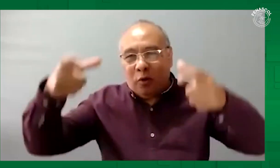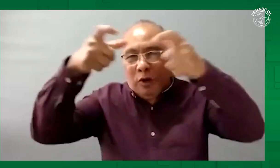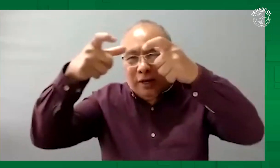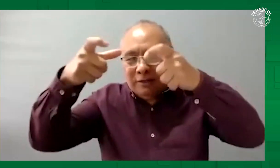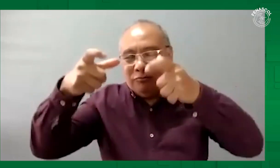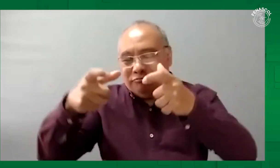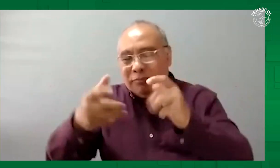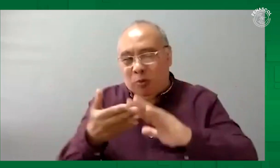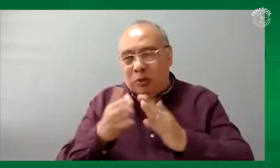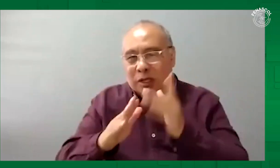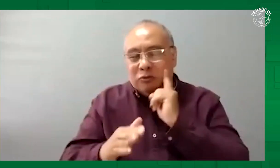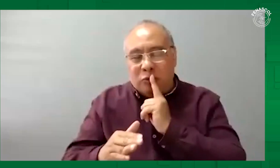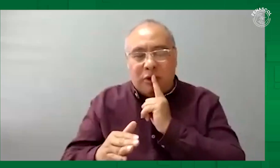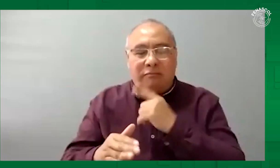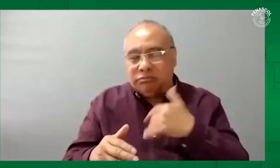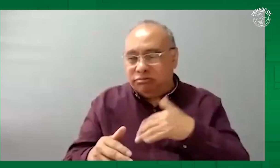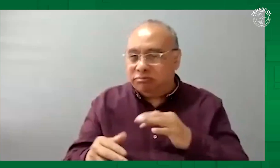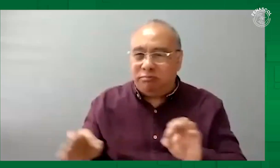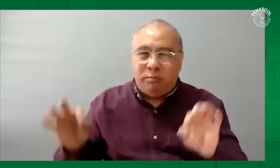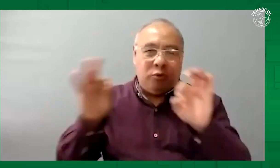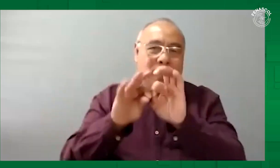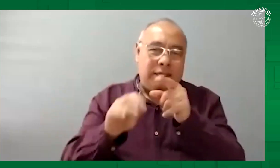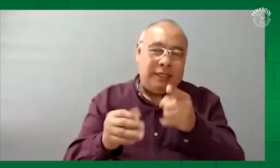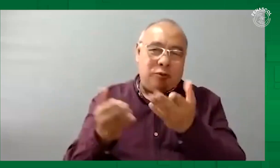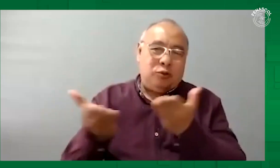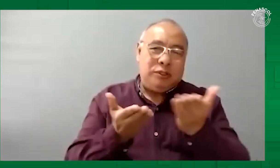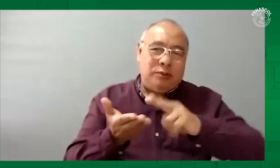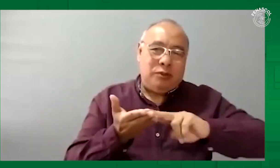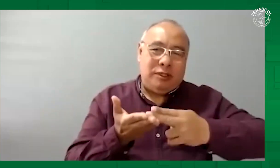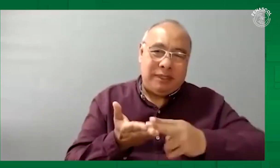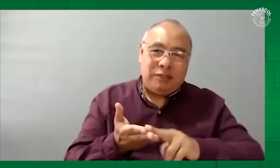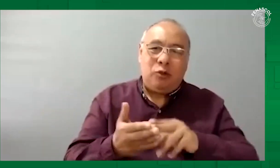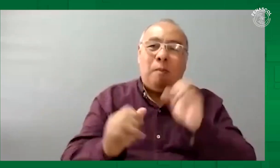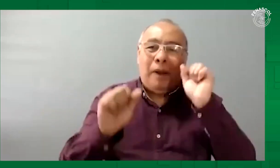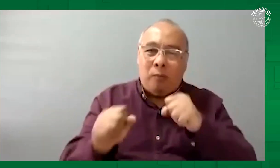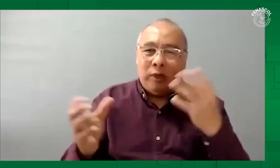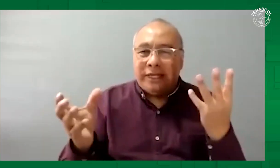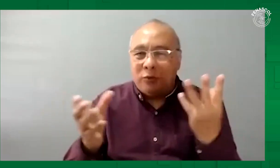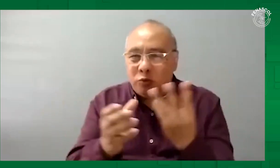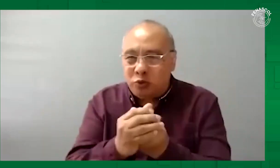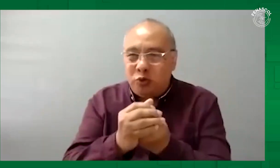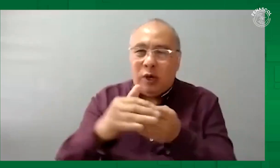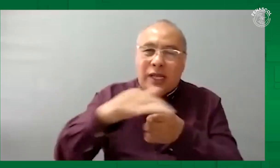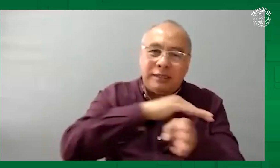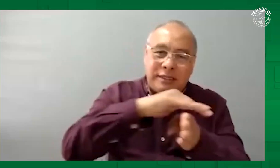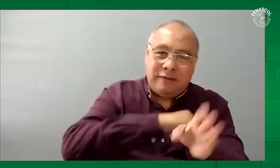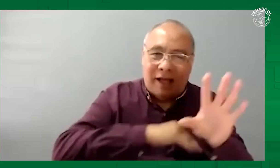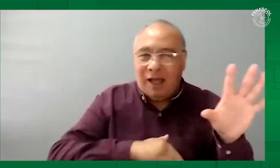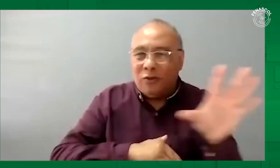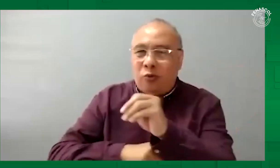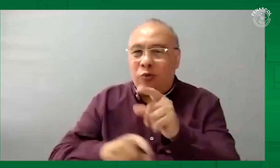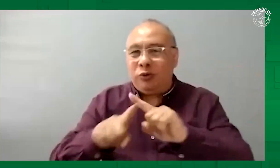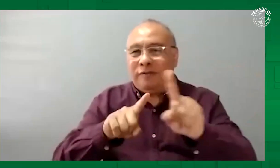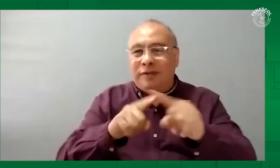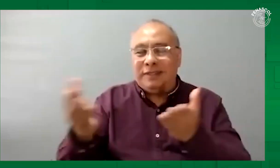muchísimo, muchísimo, la gestión que se está realizando por parte suya dentro del Congreso y que realmente se lleve a cabo